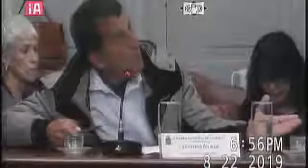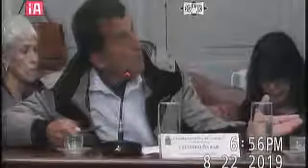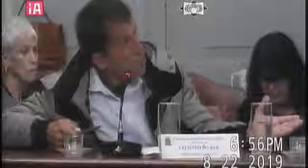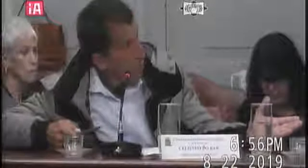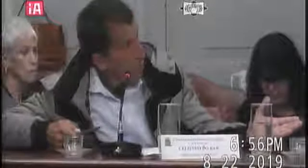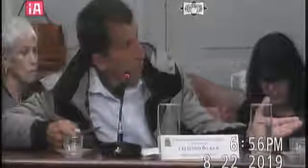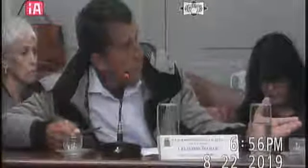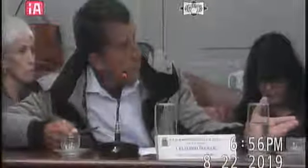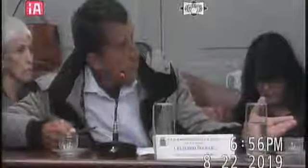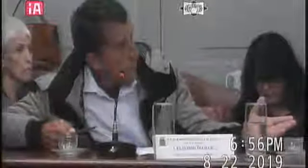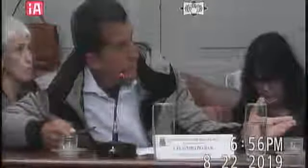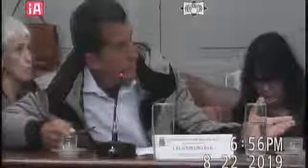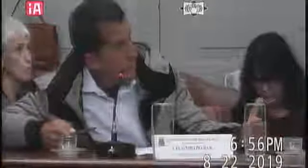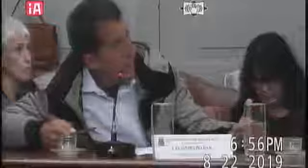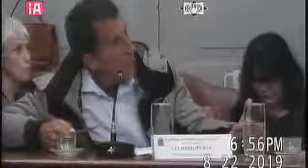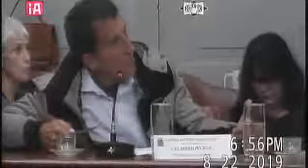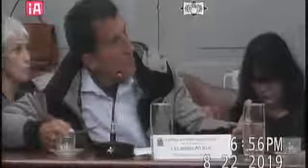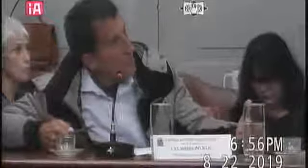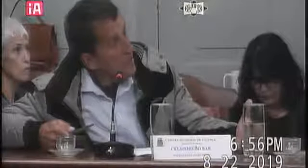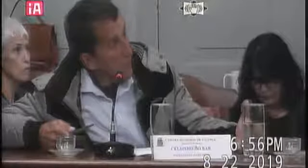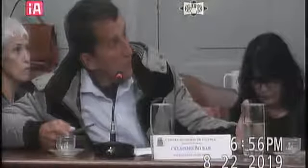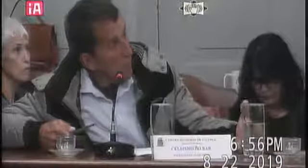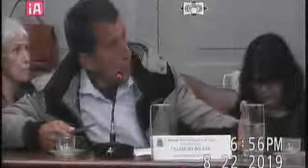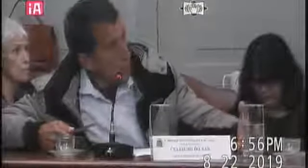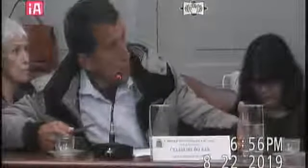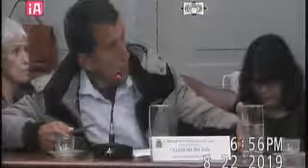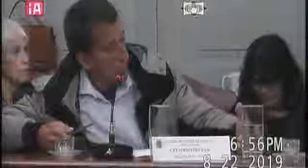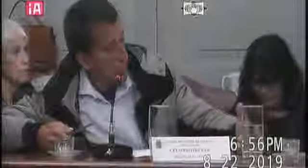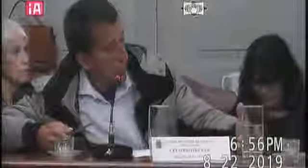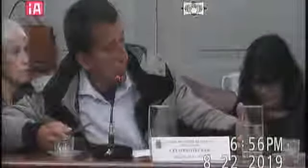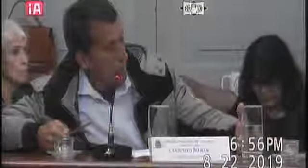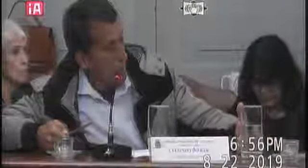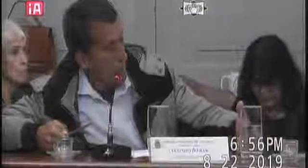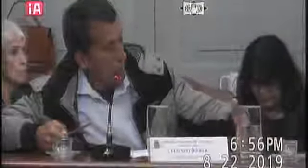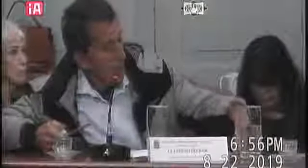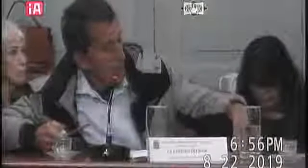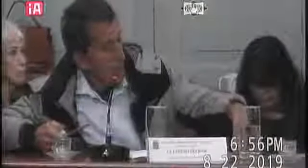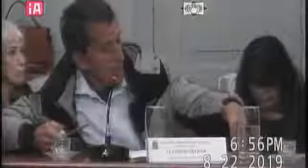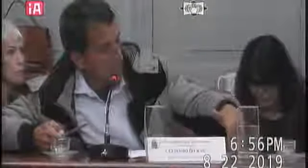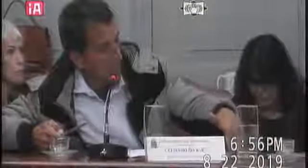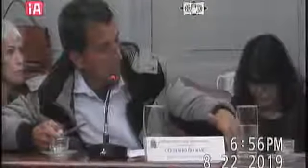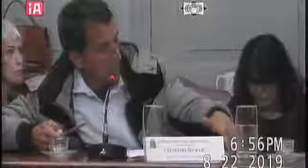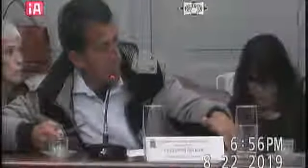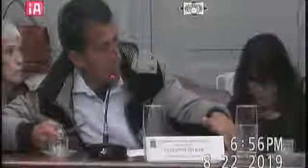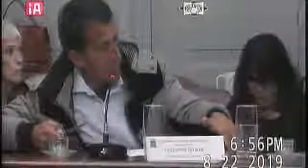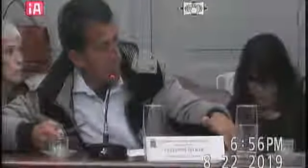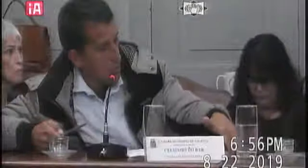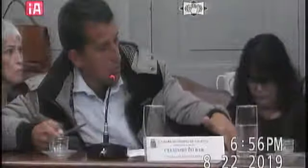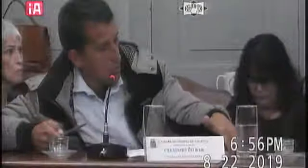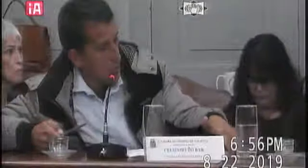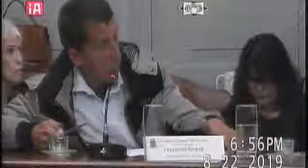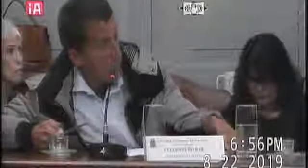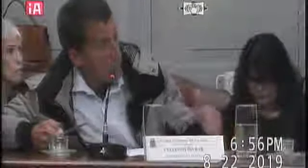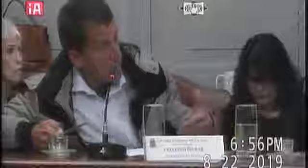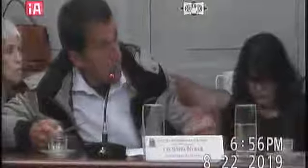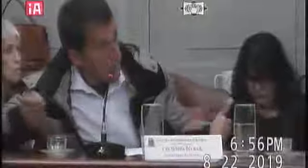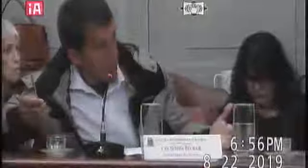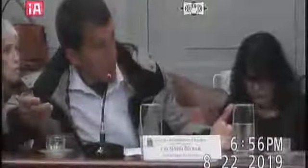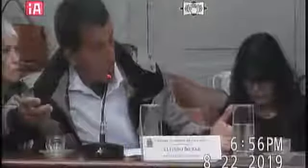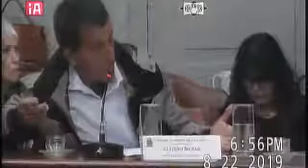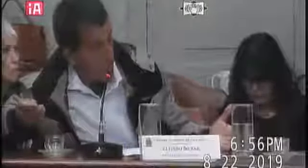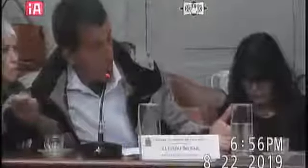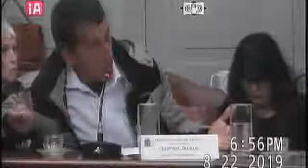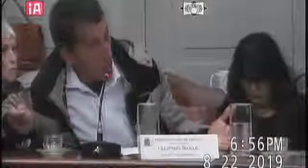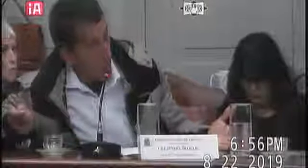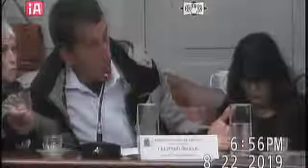os primeiros socorros às vezes ensinar no colégio os primeiros socorros porque as crianças já aprendem desde cedo os primeiros socorros porque às vezes nem a